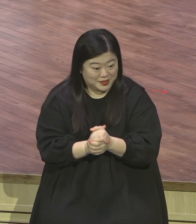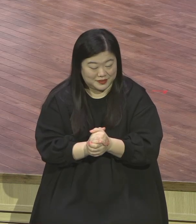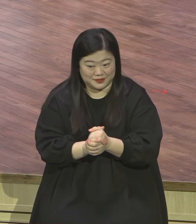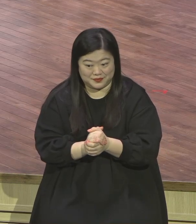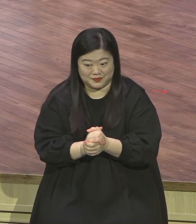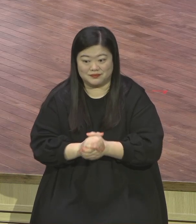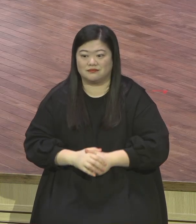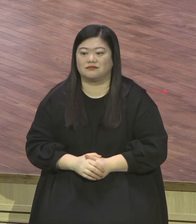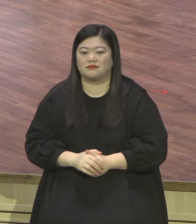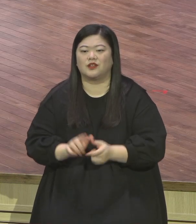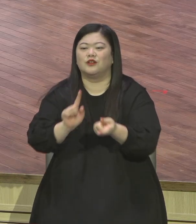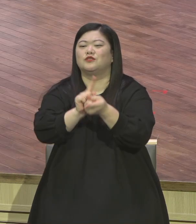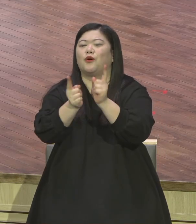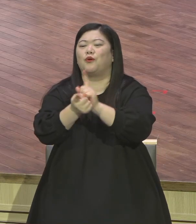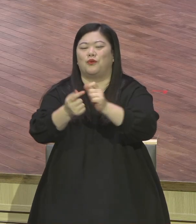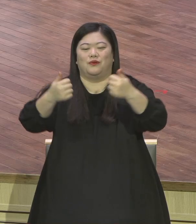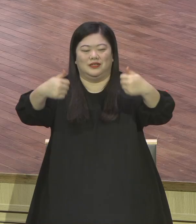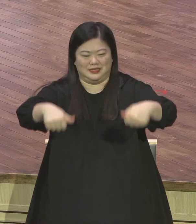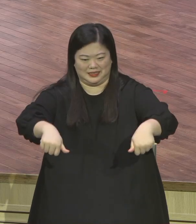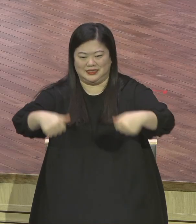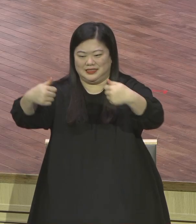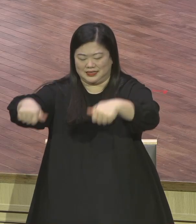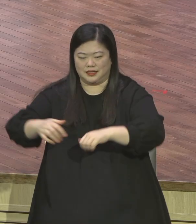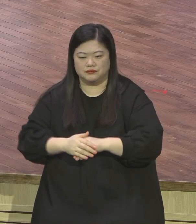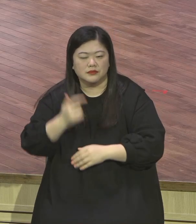다같이 인사합시다. 영적 분별력을 가집시다.